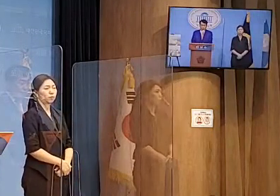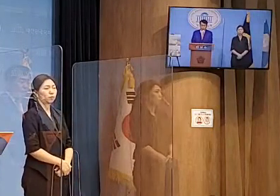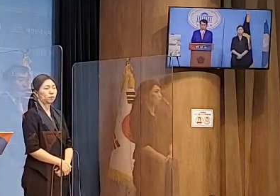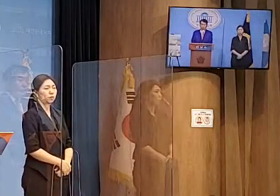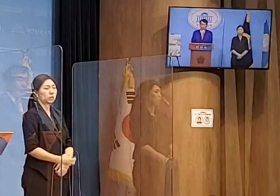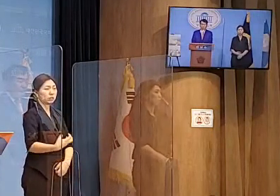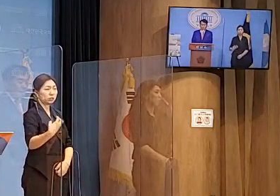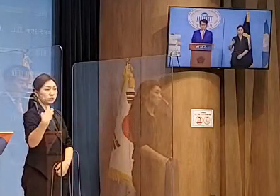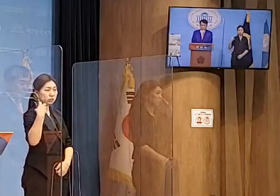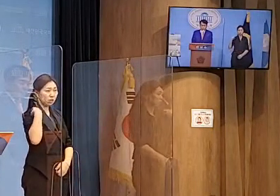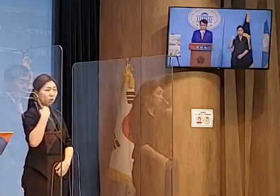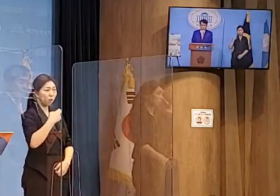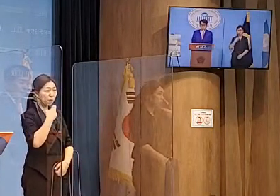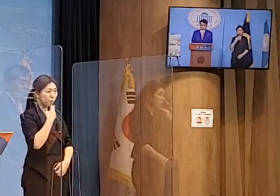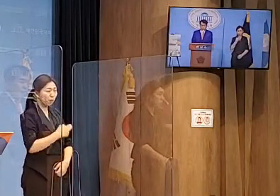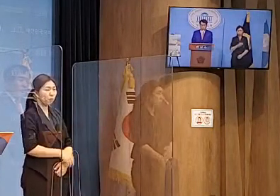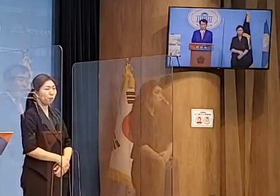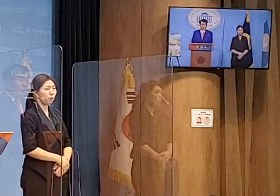무원칙,